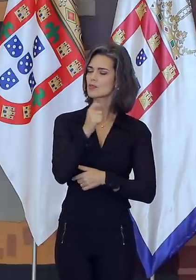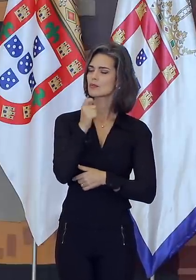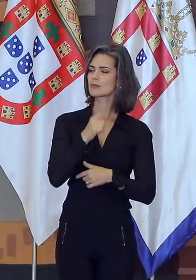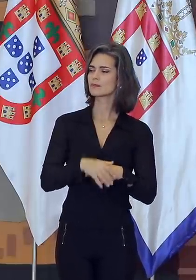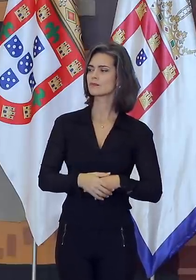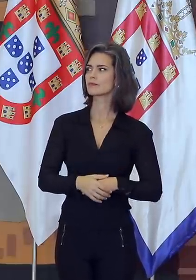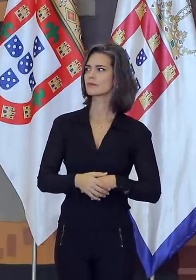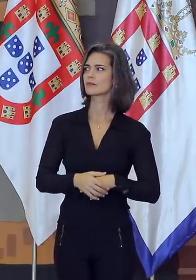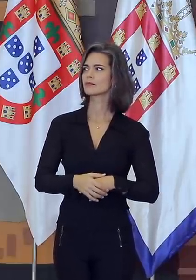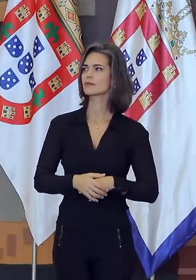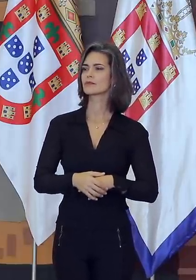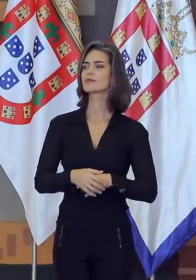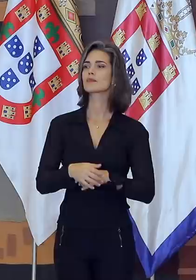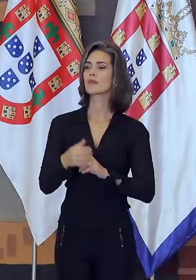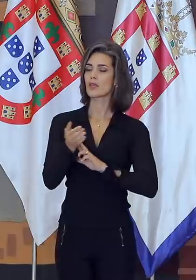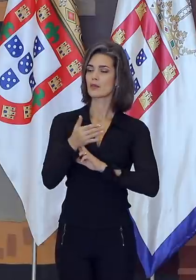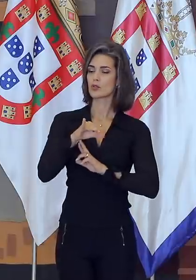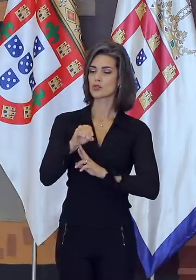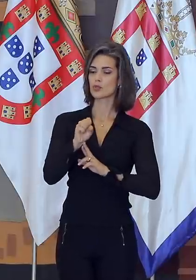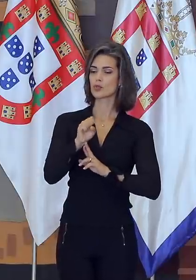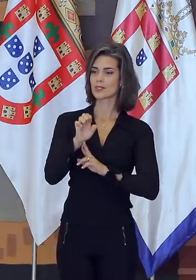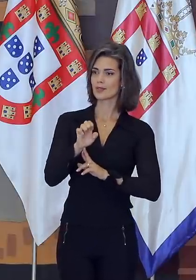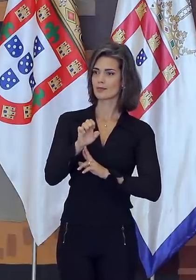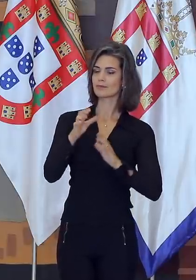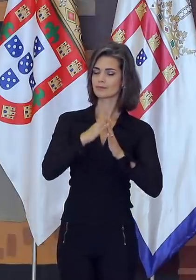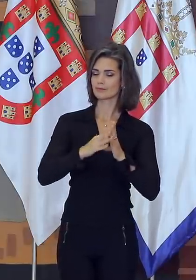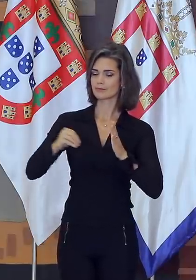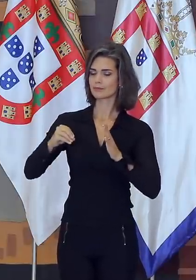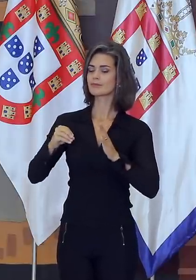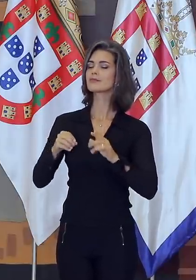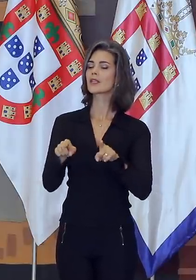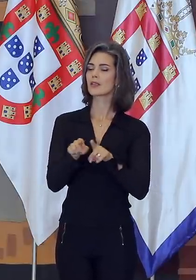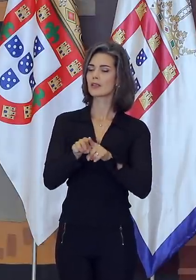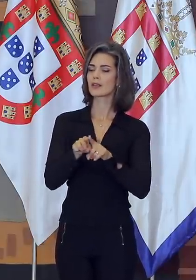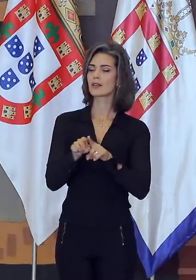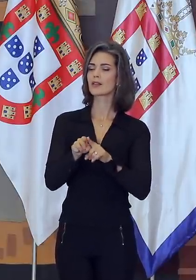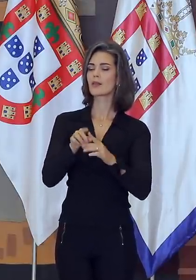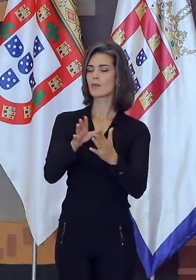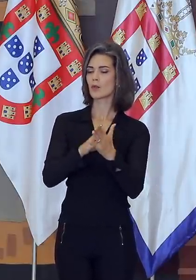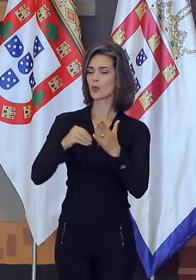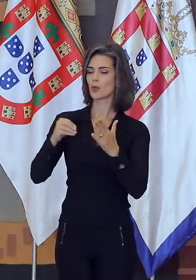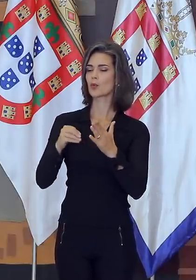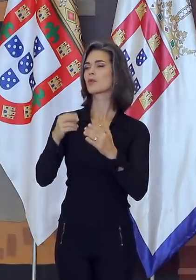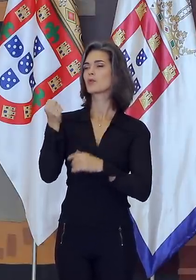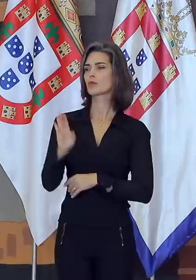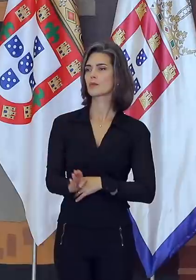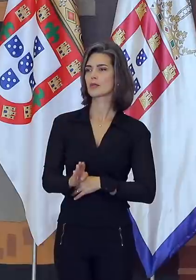Como o embaixador José Jobim, que dá nome à turma, é referência de diplomata e de dedicação ao Brasil.